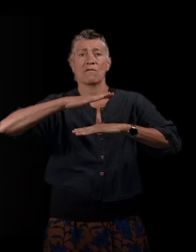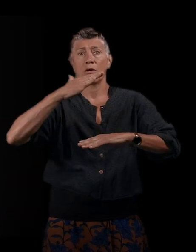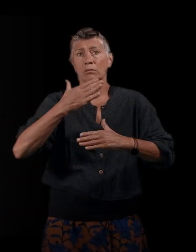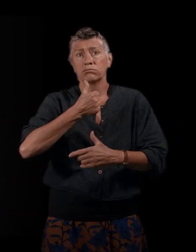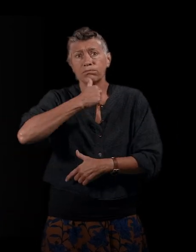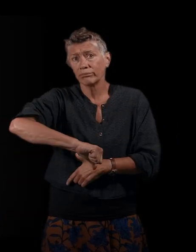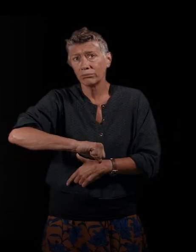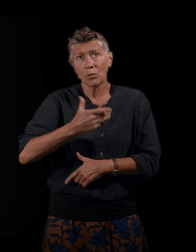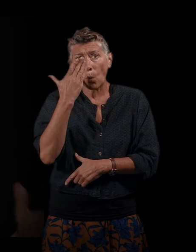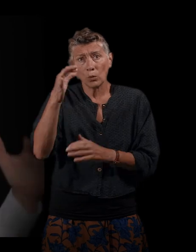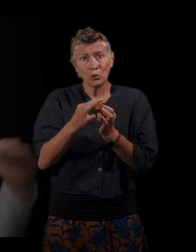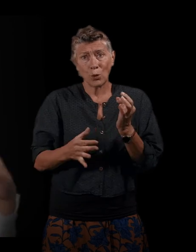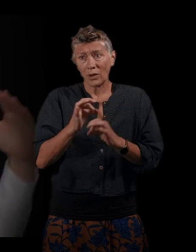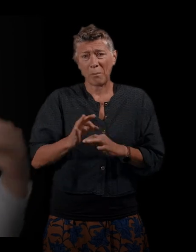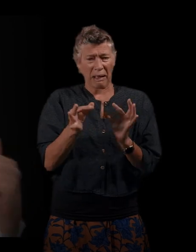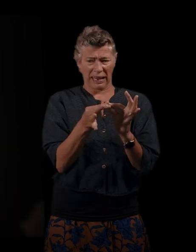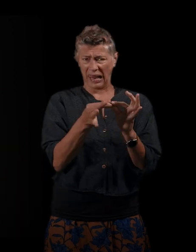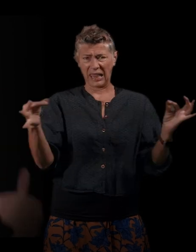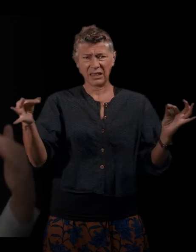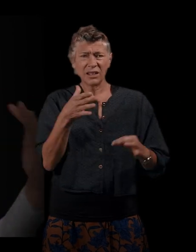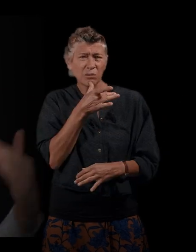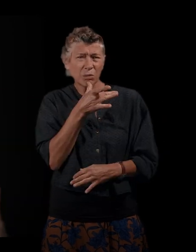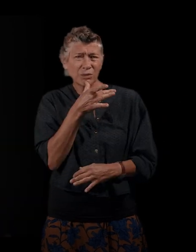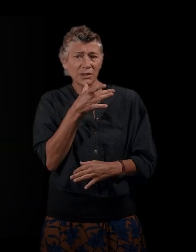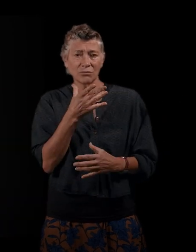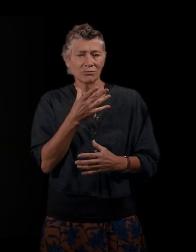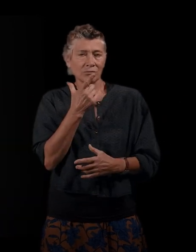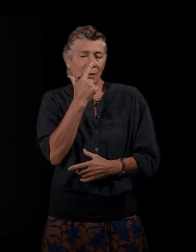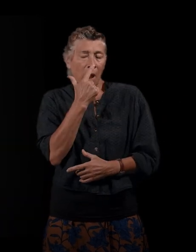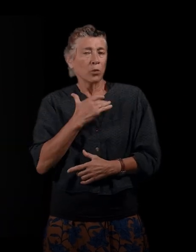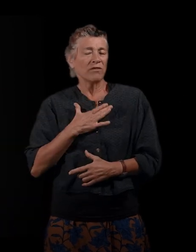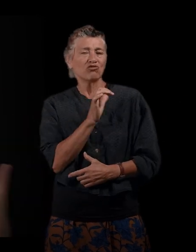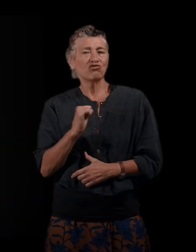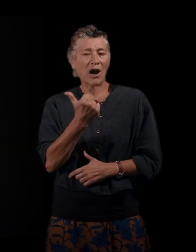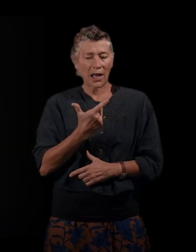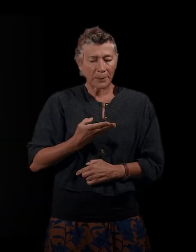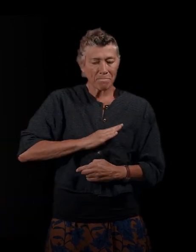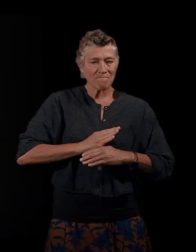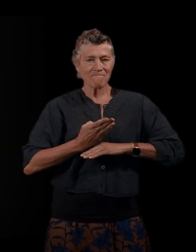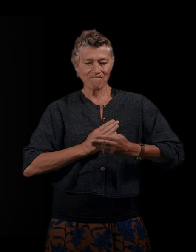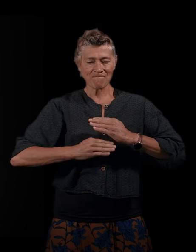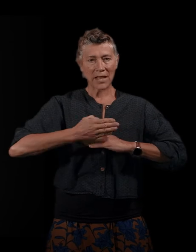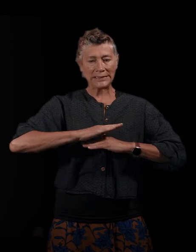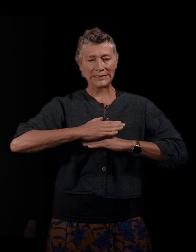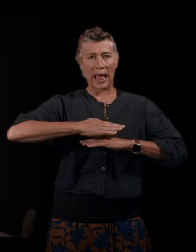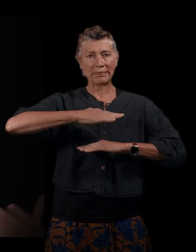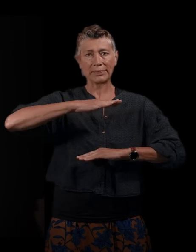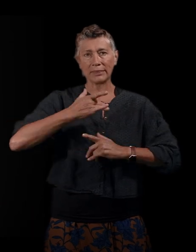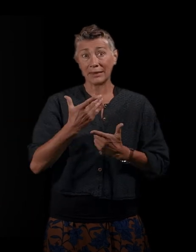linéarité. Je pense qu'on est fait de différentes strates. Et c'est à cela que veut